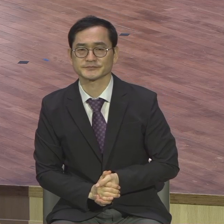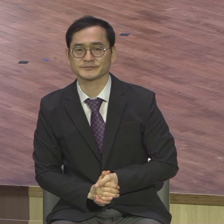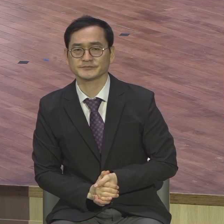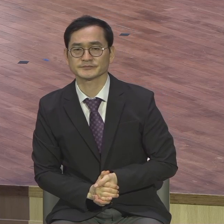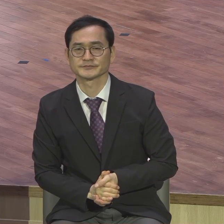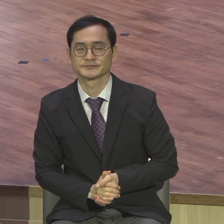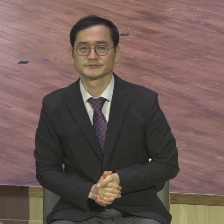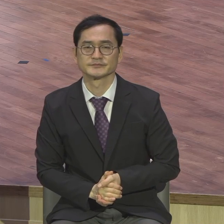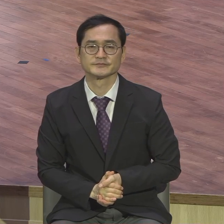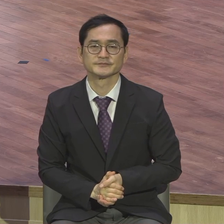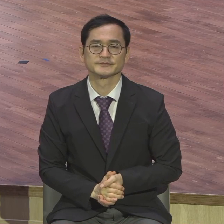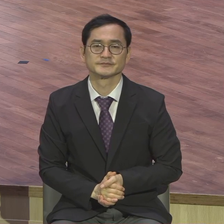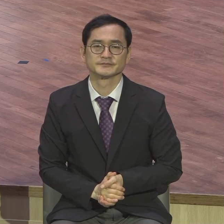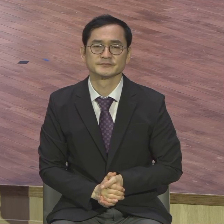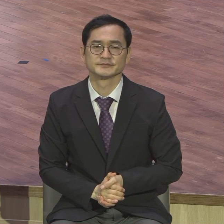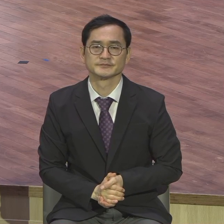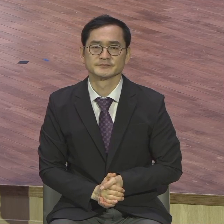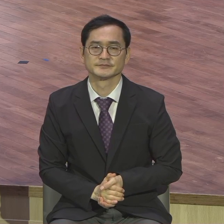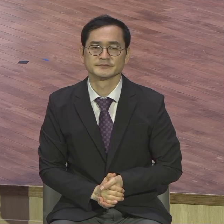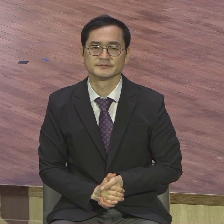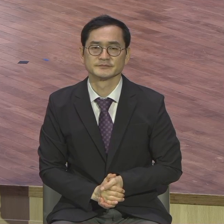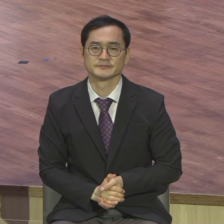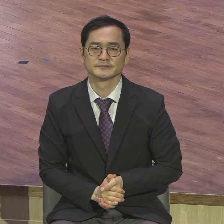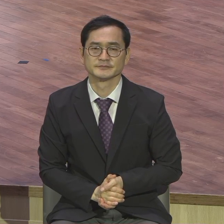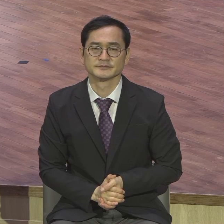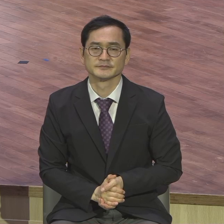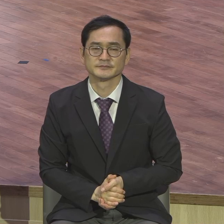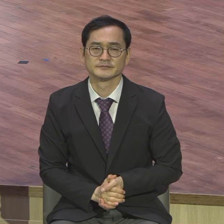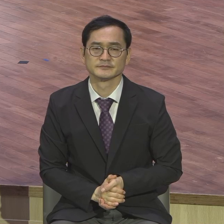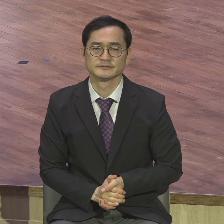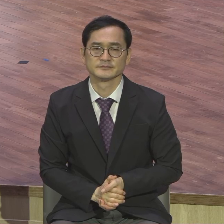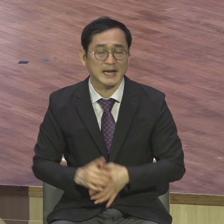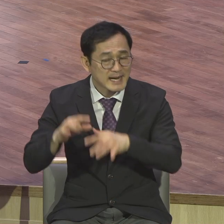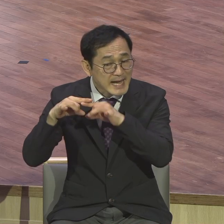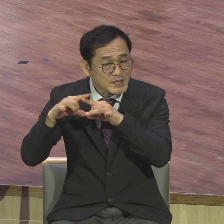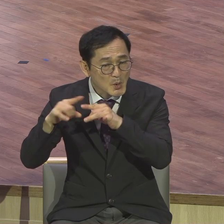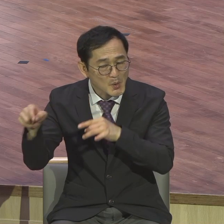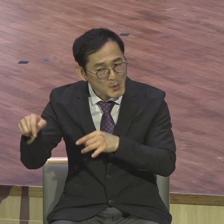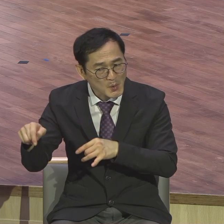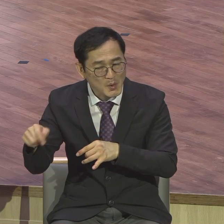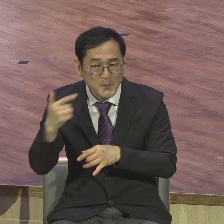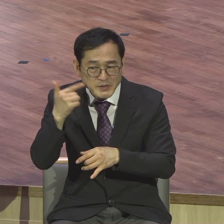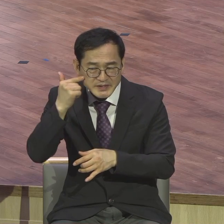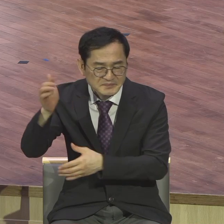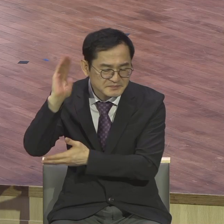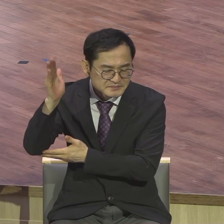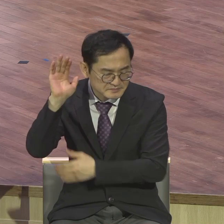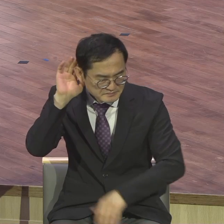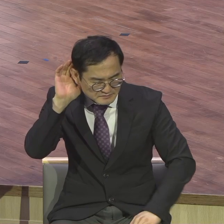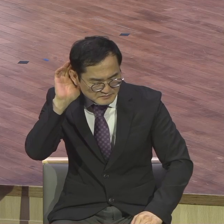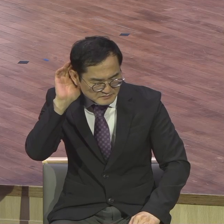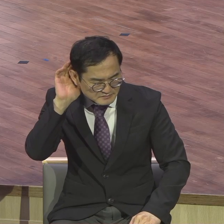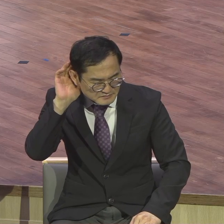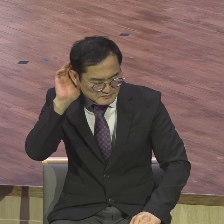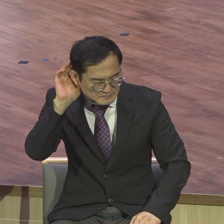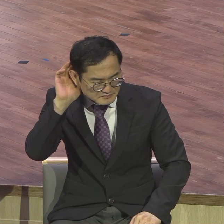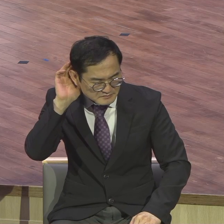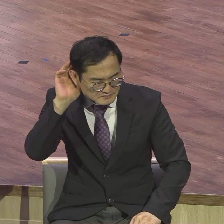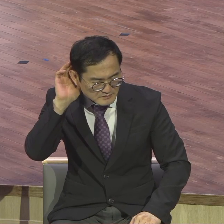교독교 방송대회 목사들 포럼 들어보면 다 막 힘 다 빠졌어 아무것도 못 하고 있대요 그냥